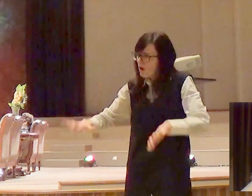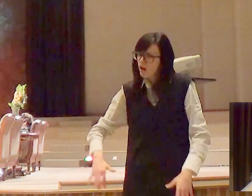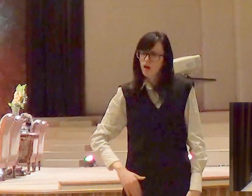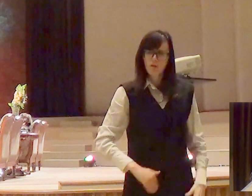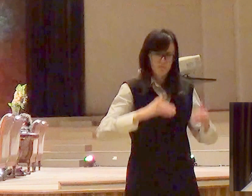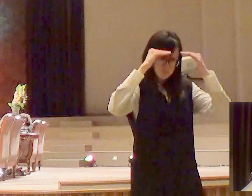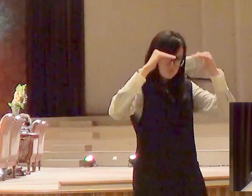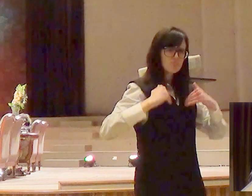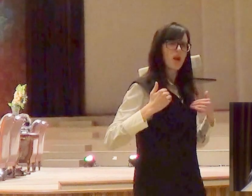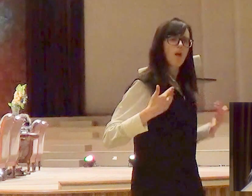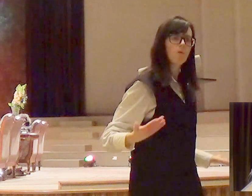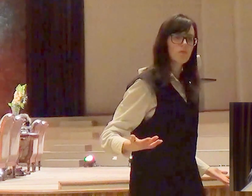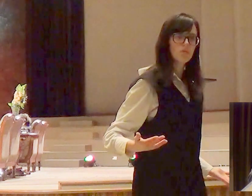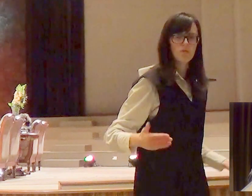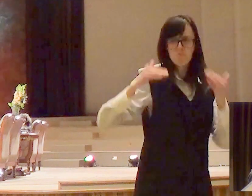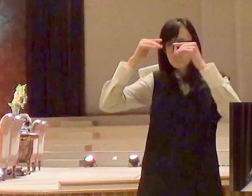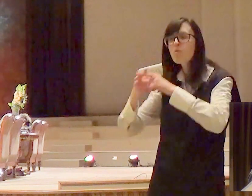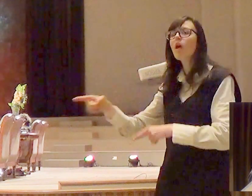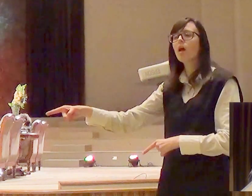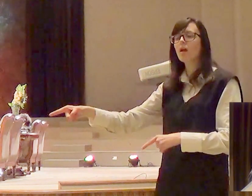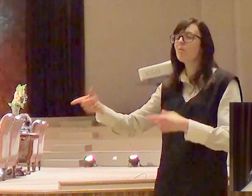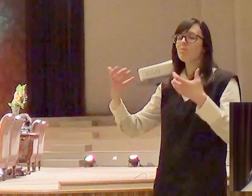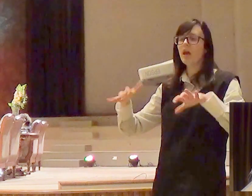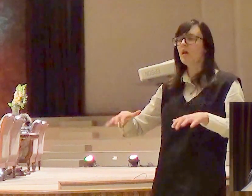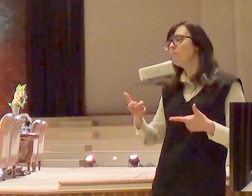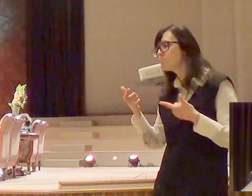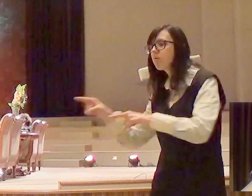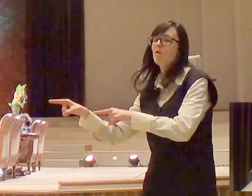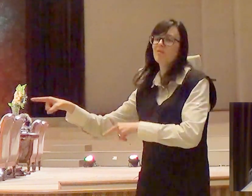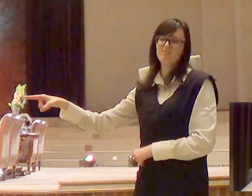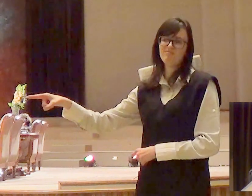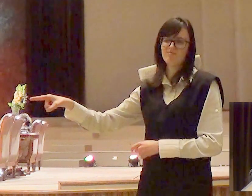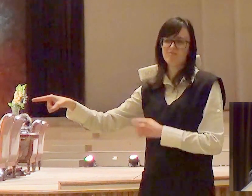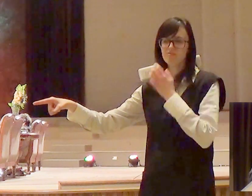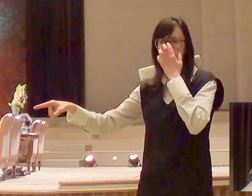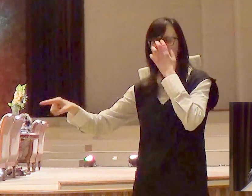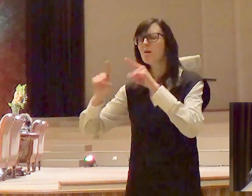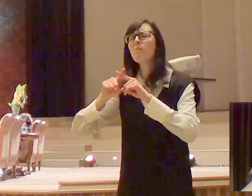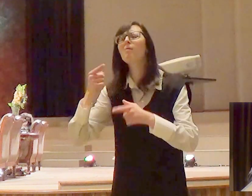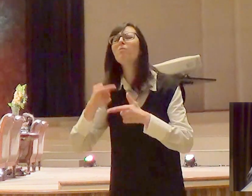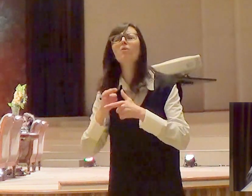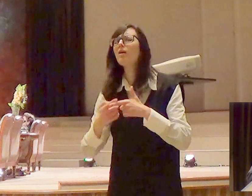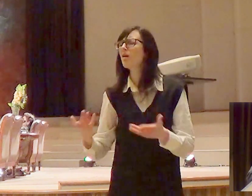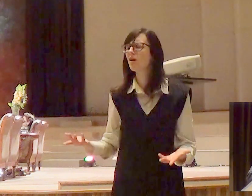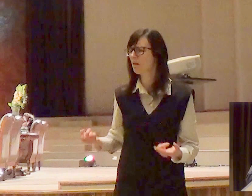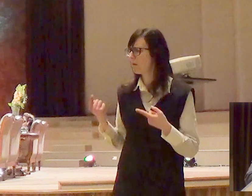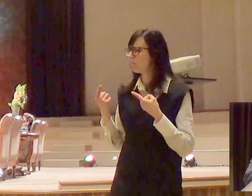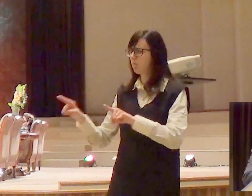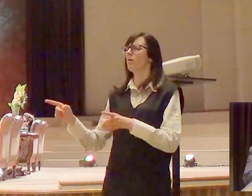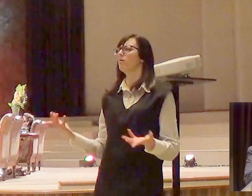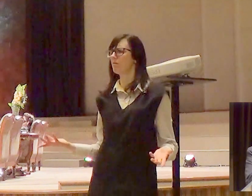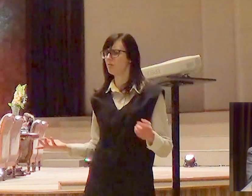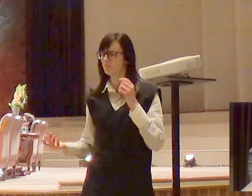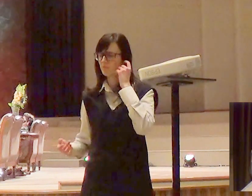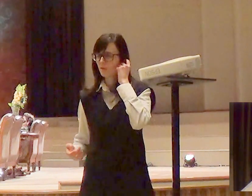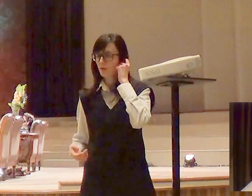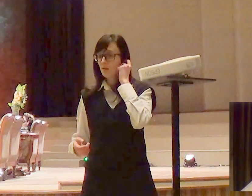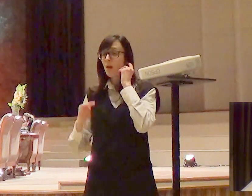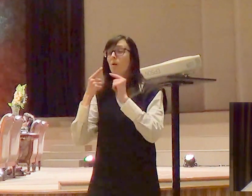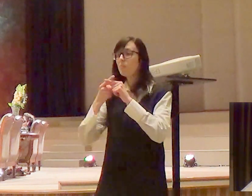desejos. E quais são os argumentos? É interessante que os argumentos são quase